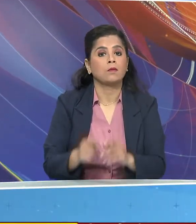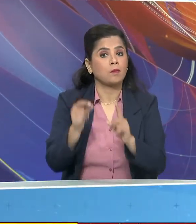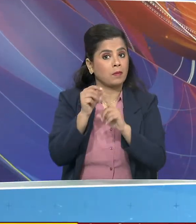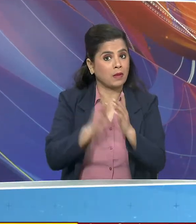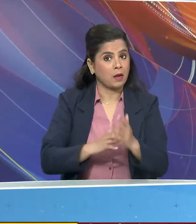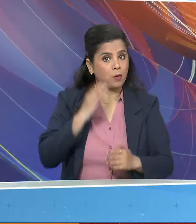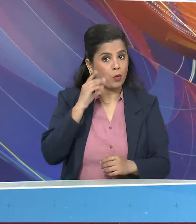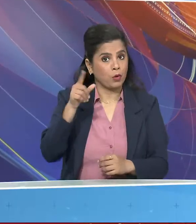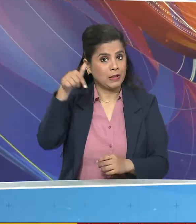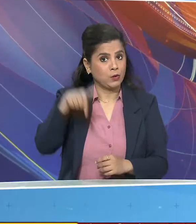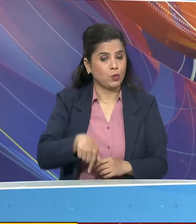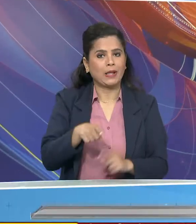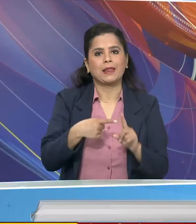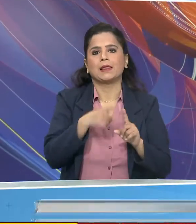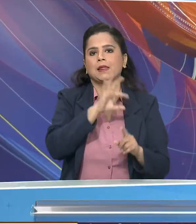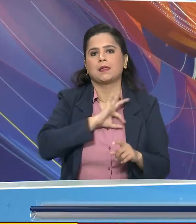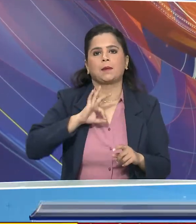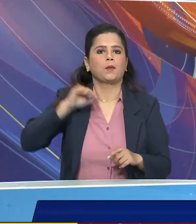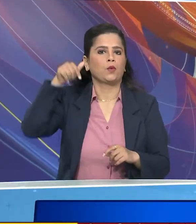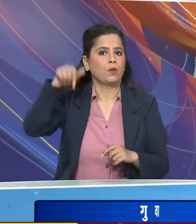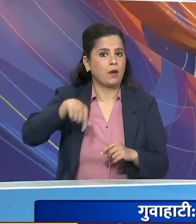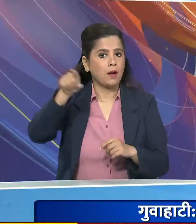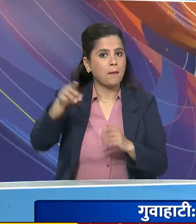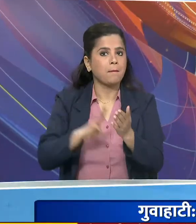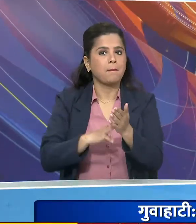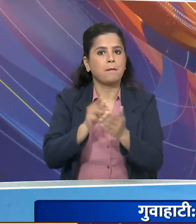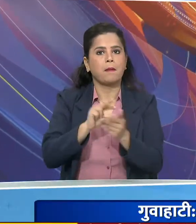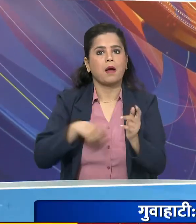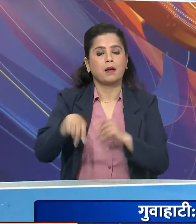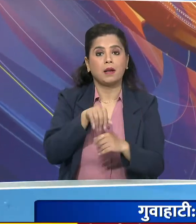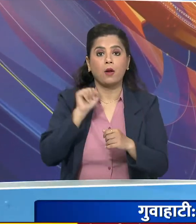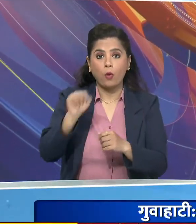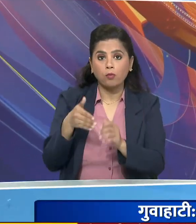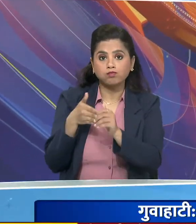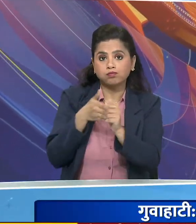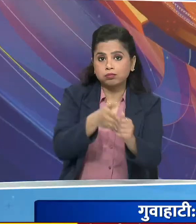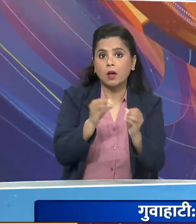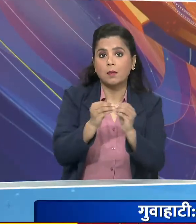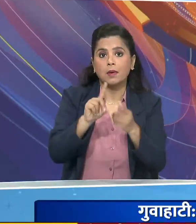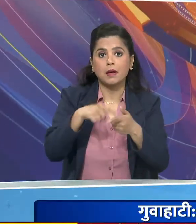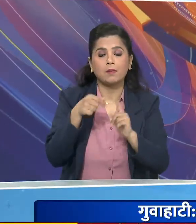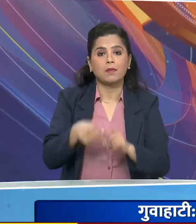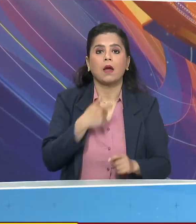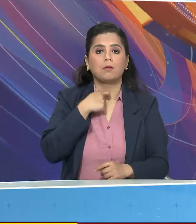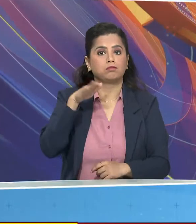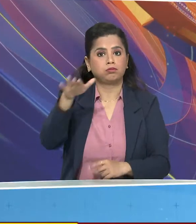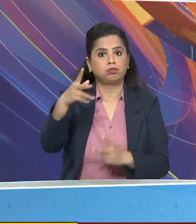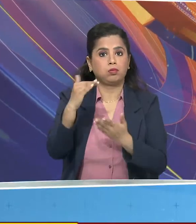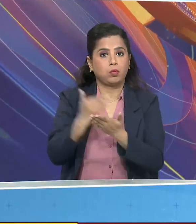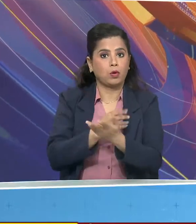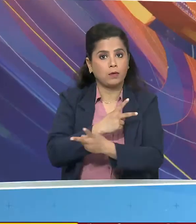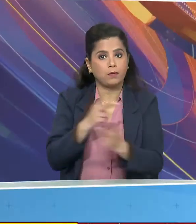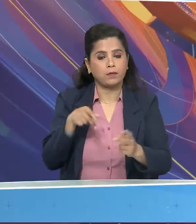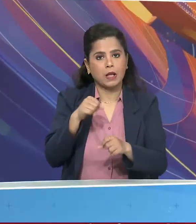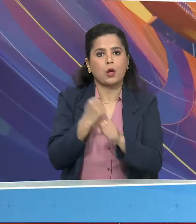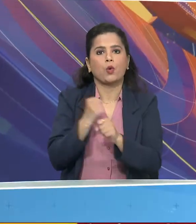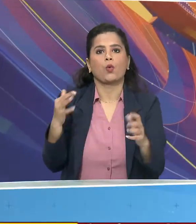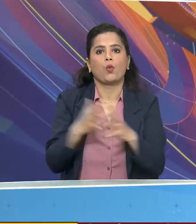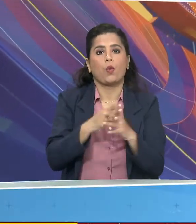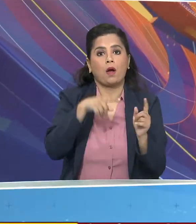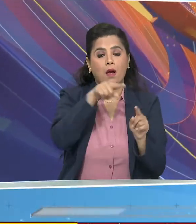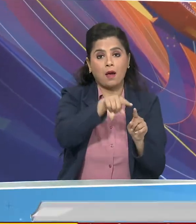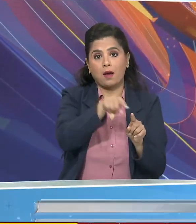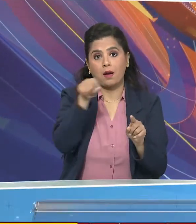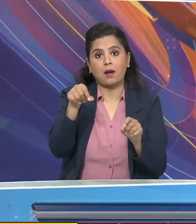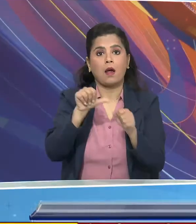प्राहमंत्री रोइनरमोधी अरश्त्र पूरा में मानिक सहा की अगवाई वाली भाजपा सरकार की श्वपत ग्रेन समारों में शामिल होने के लिए गोहाटी से अगर तला